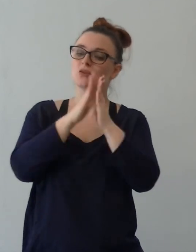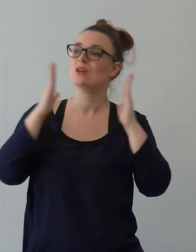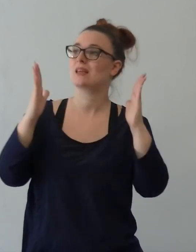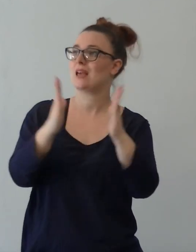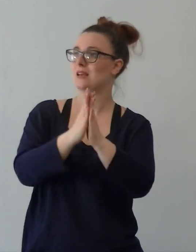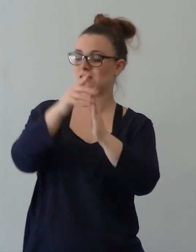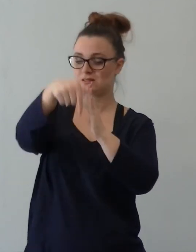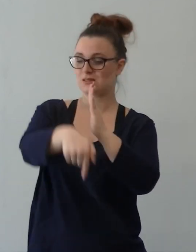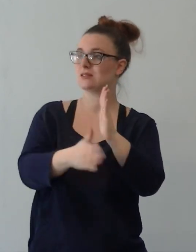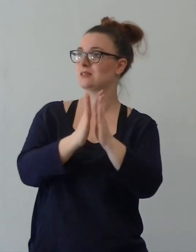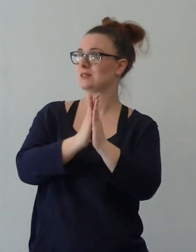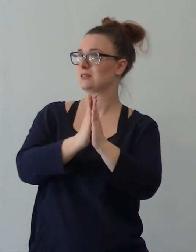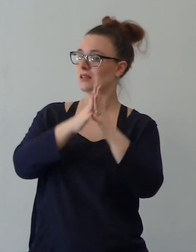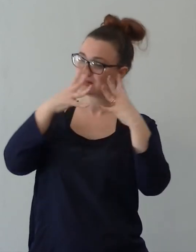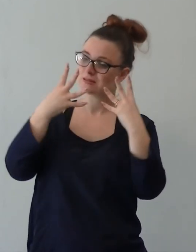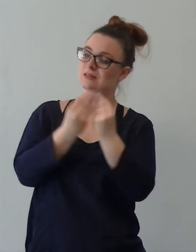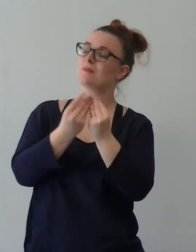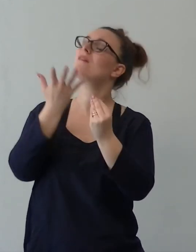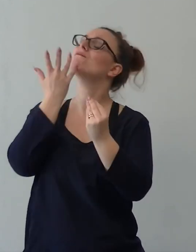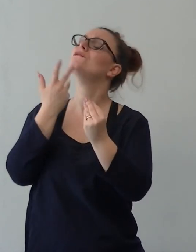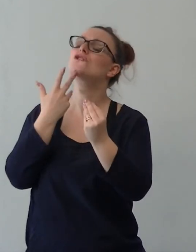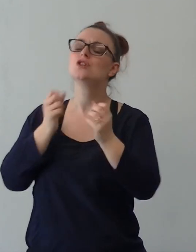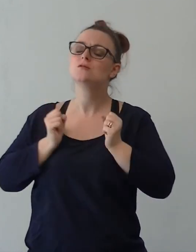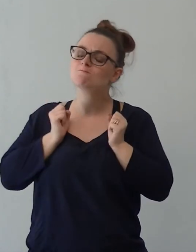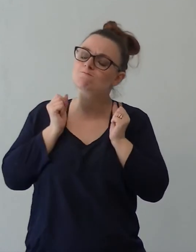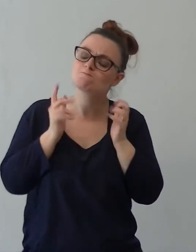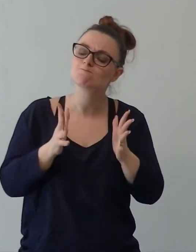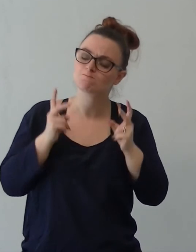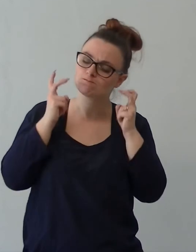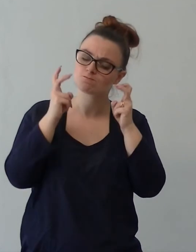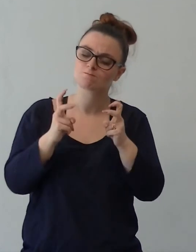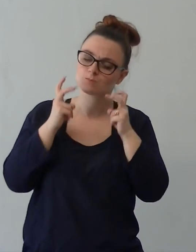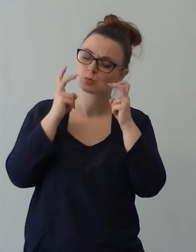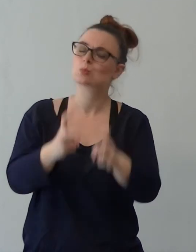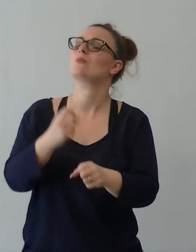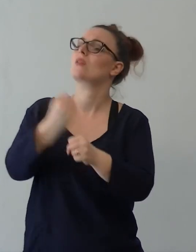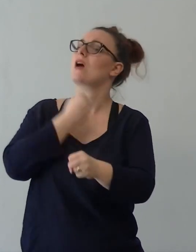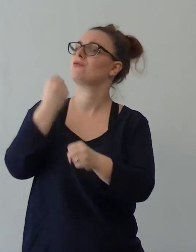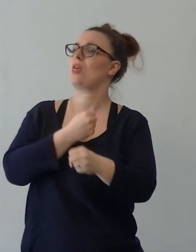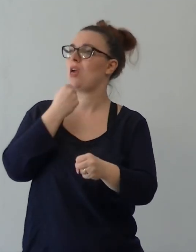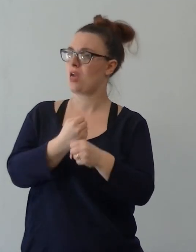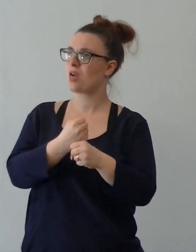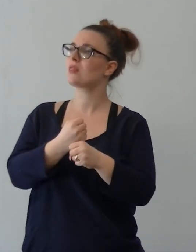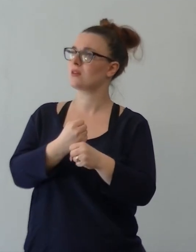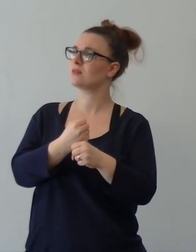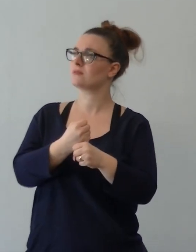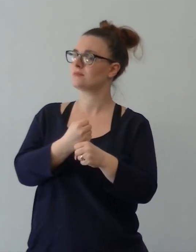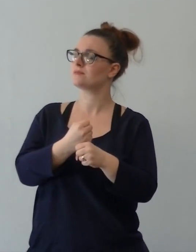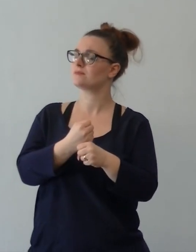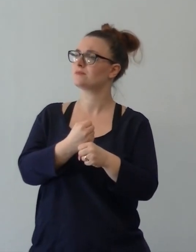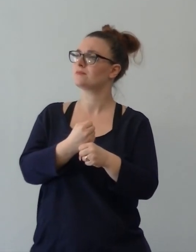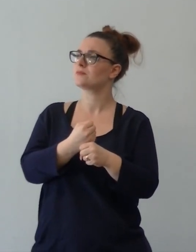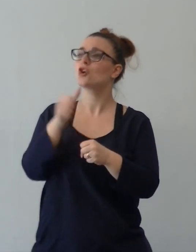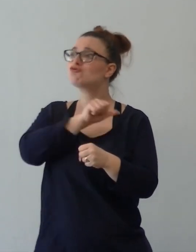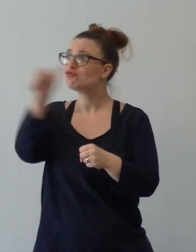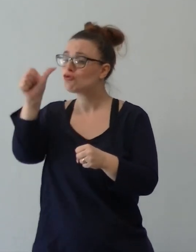sto. E mi impegno a lavorare sulla mia presenza, sulla mia frequenza e non soltanto a